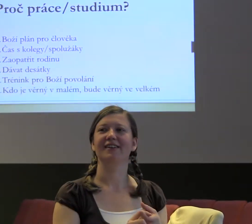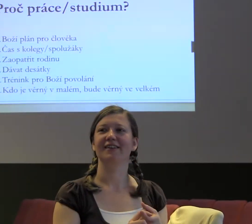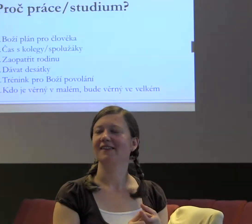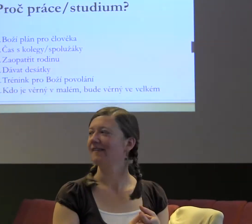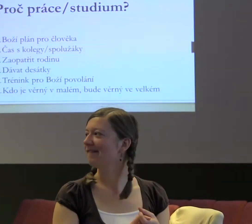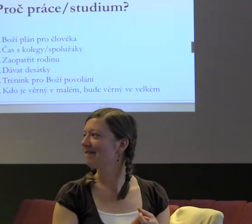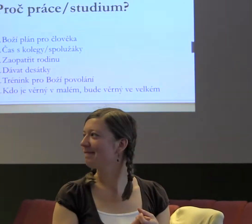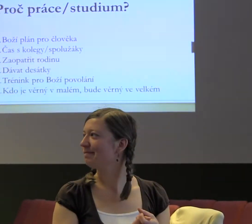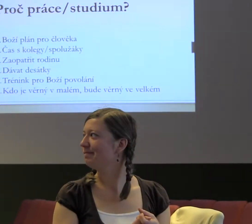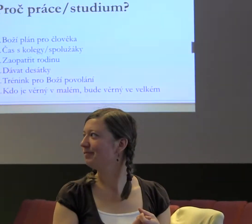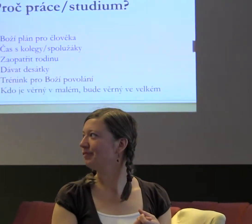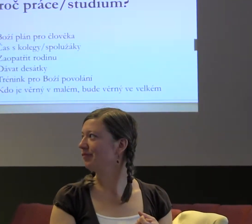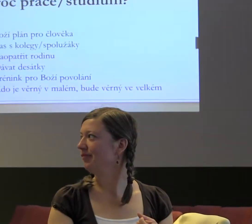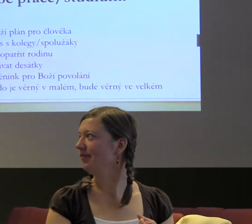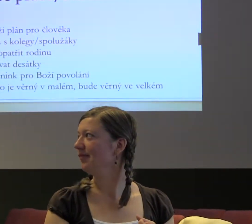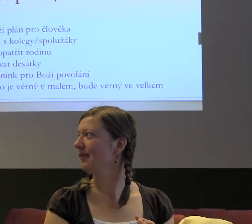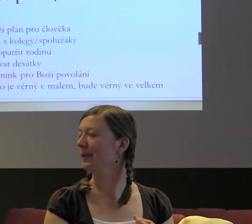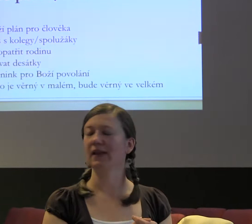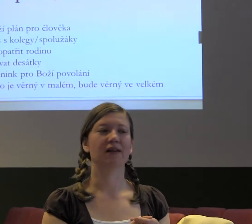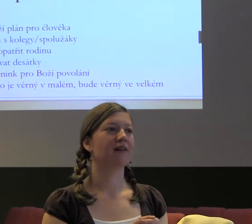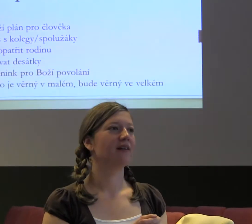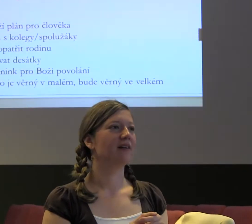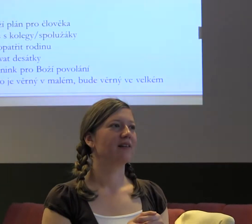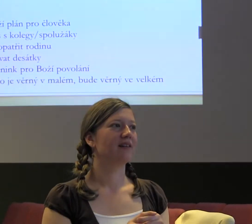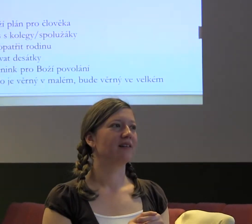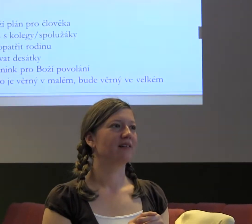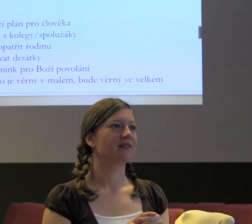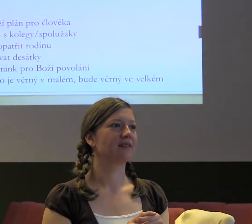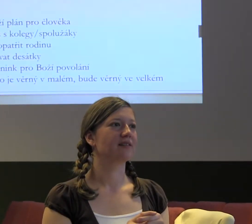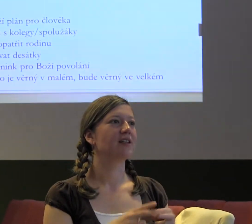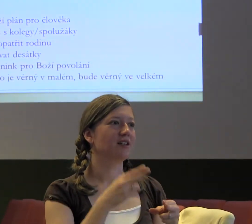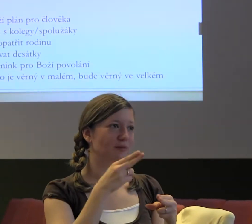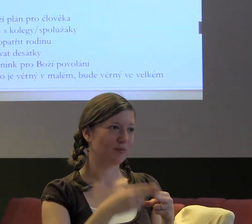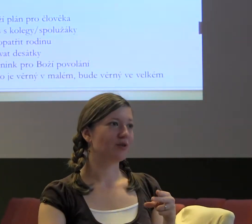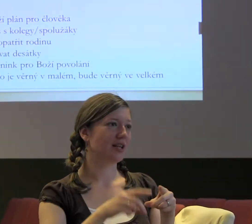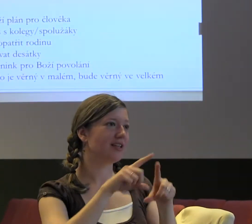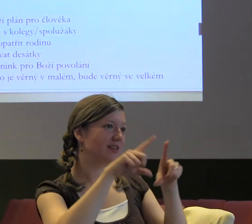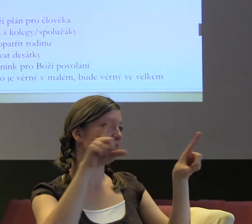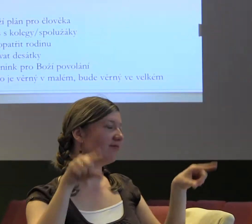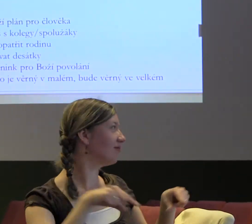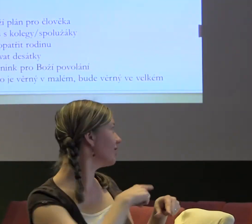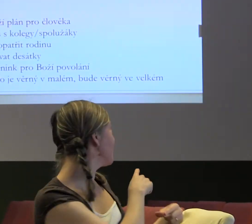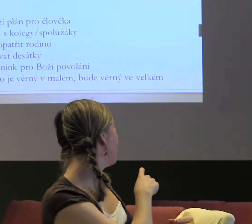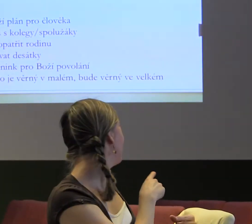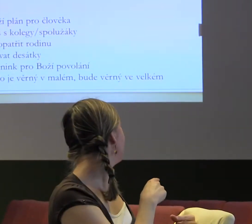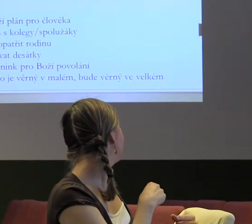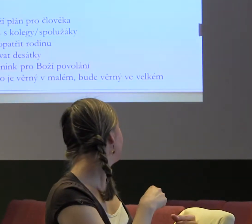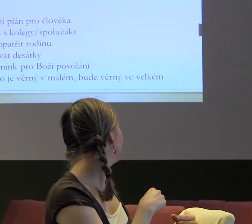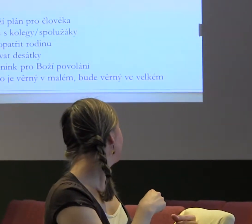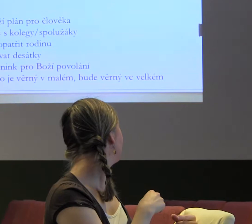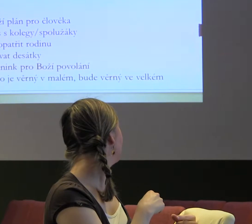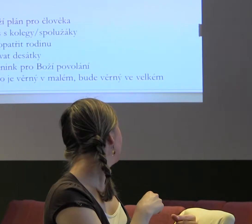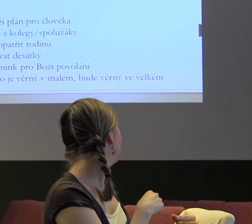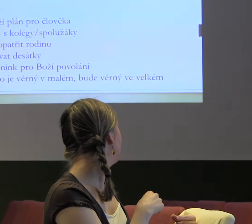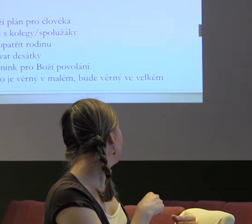Já mám tady takový poslední slide, který je zhrnující, pro to, proč je skvělý chodit do práce nebo proč je skvělý studovat. Jedno věc jsem měla